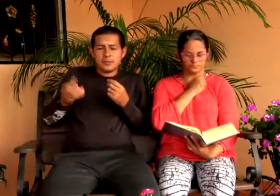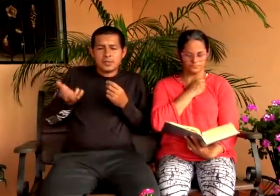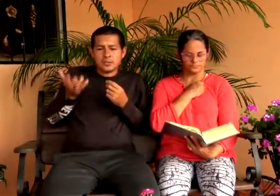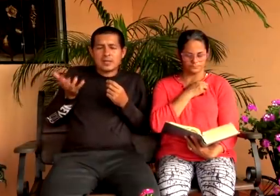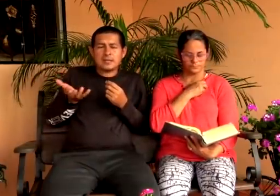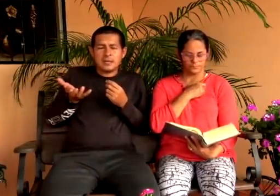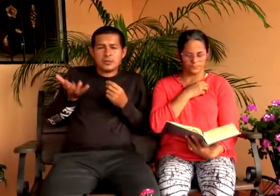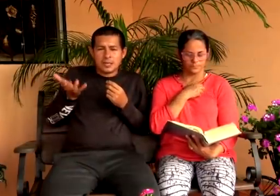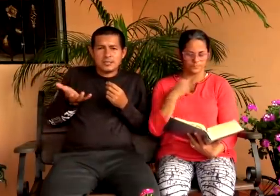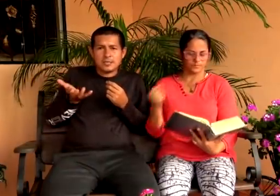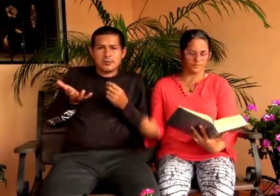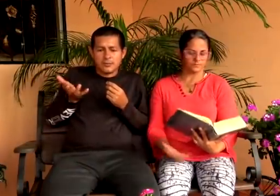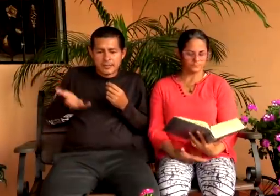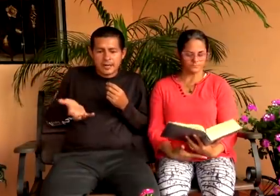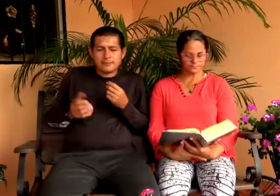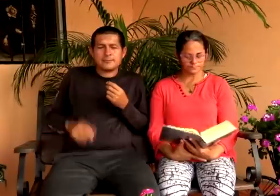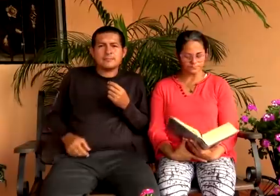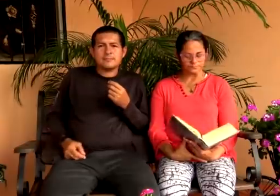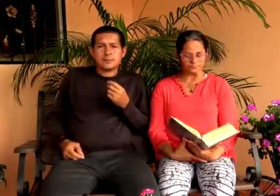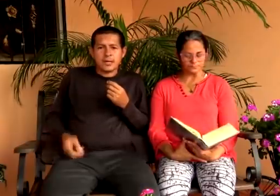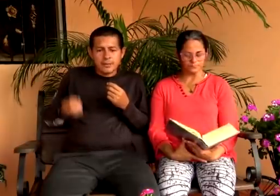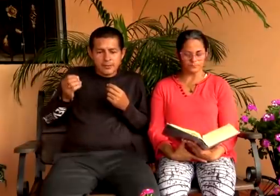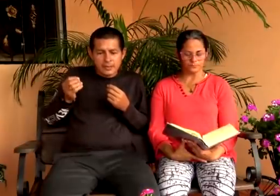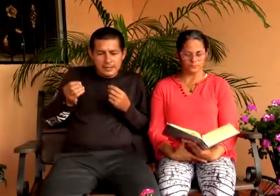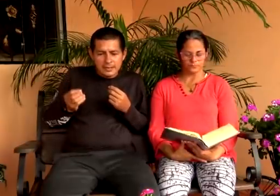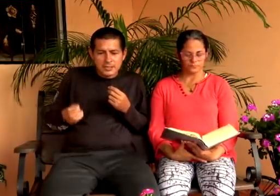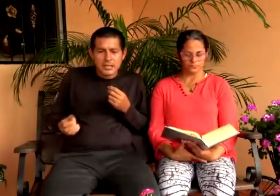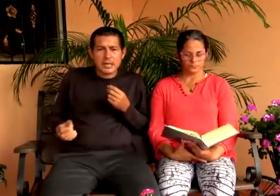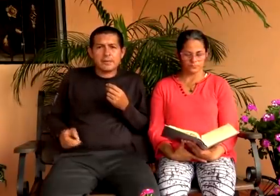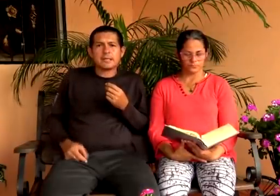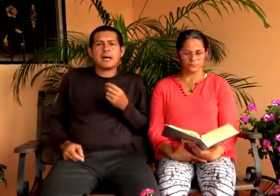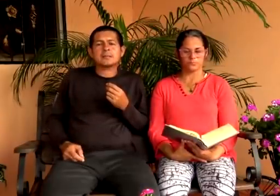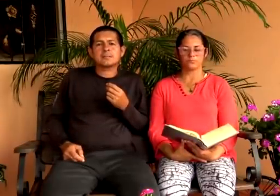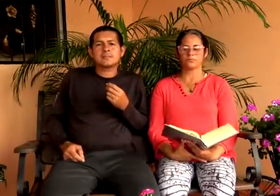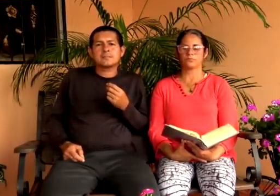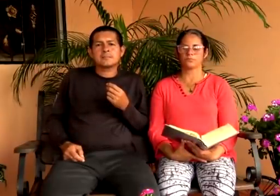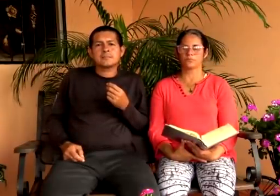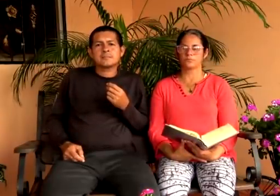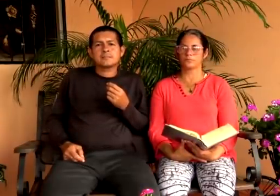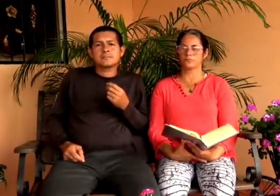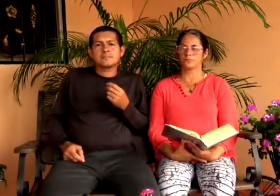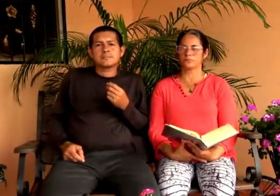querían hacer y por hecho que le hicieron lo mataron porque porque les decía la verdad